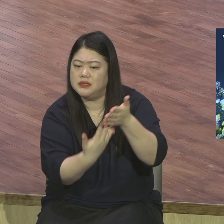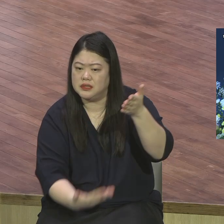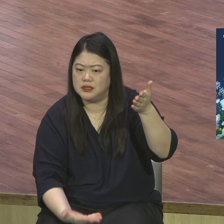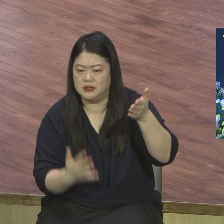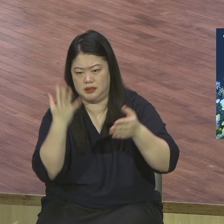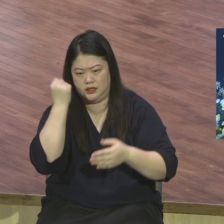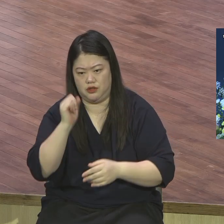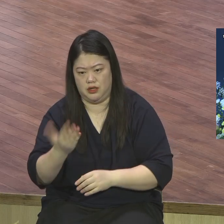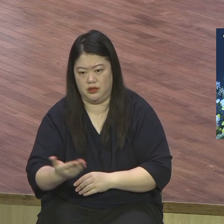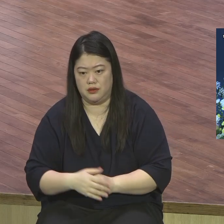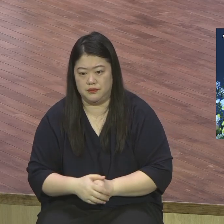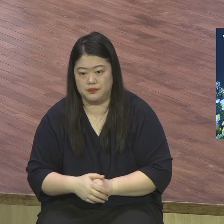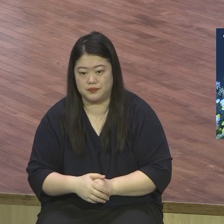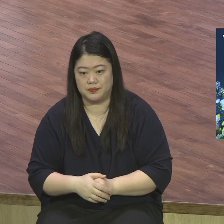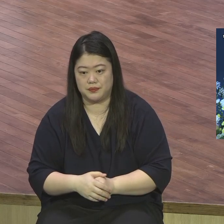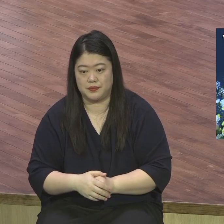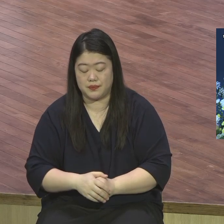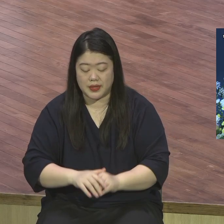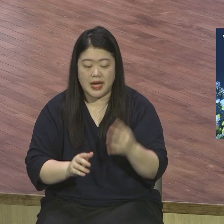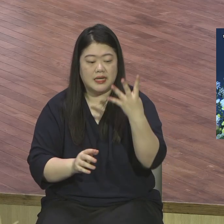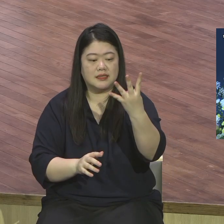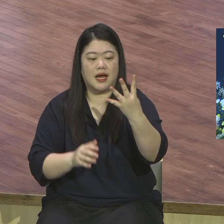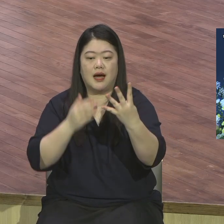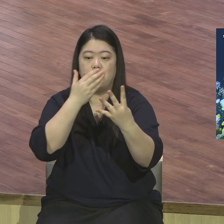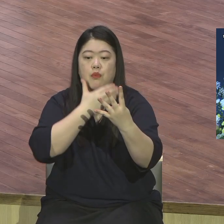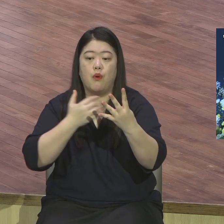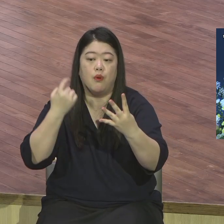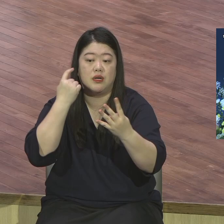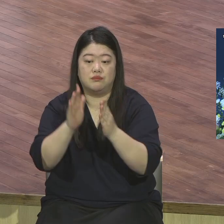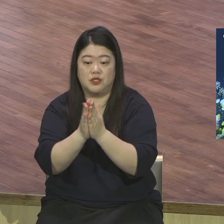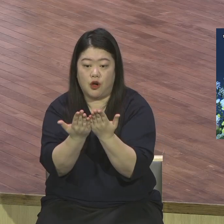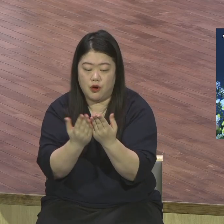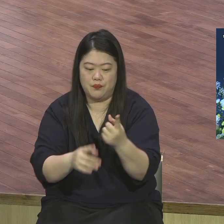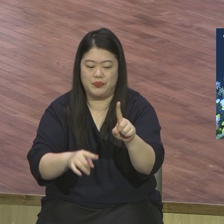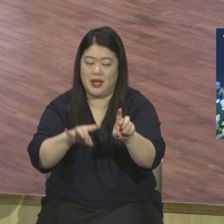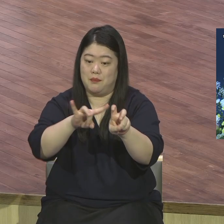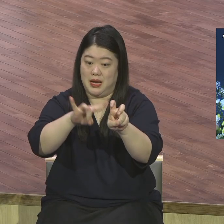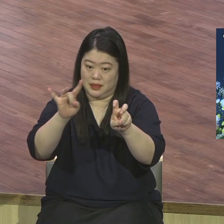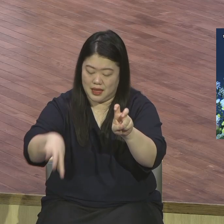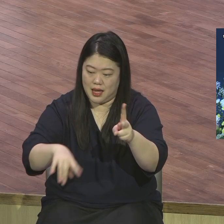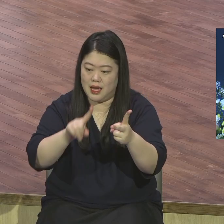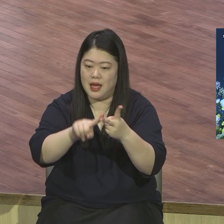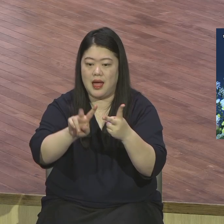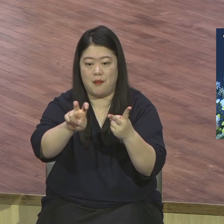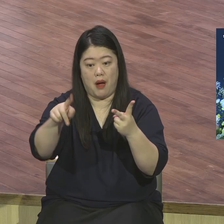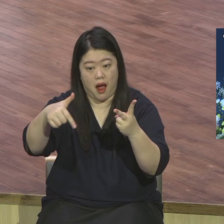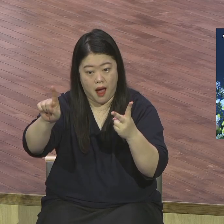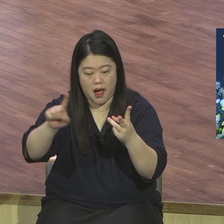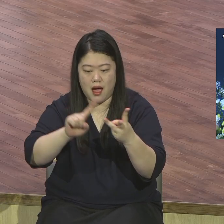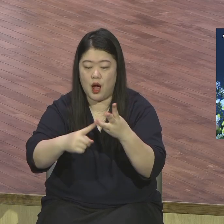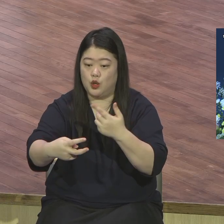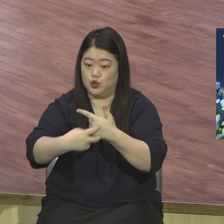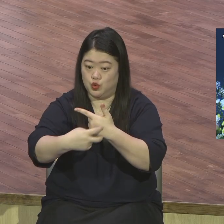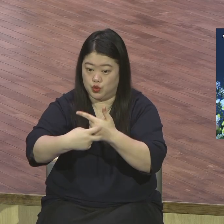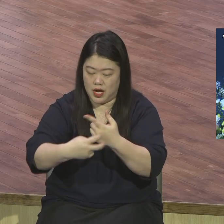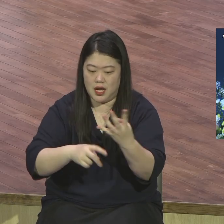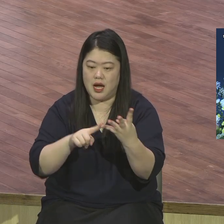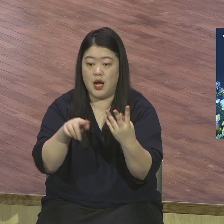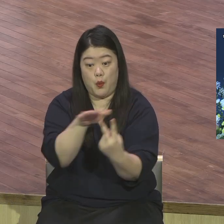사복음서를 보면 예수님의 공성의 3년 중에 십자가를 지시고 부활하신 마지막 한 주간을 마지막 한 주간